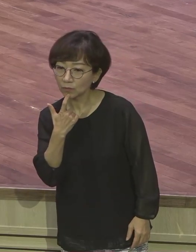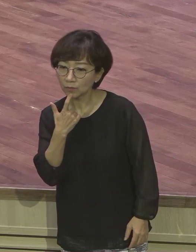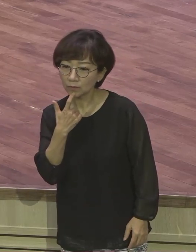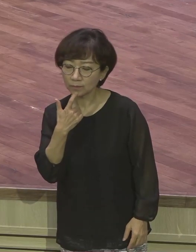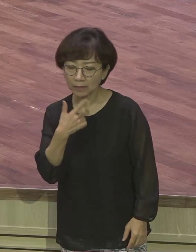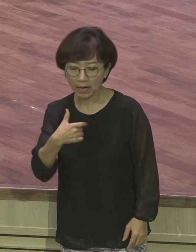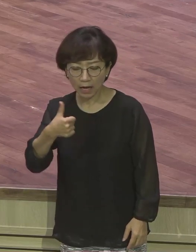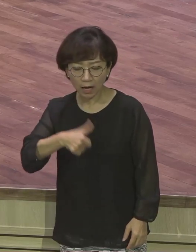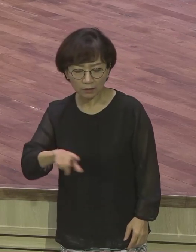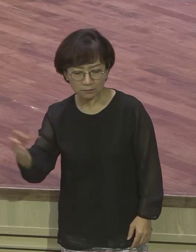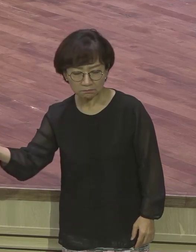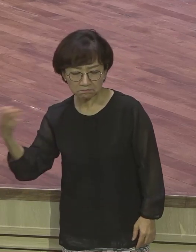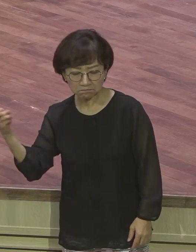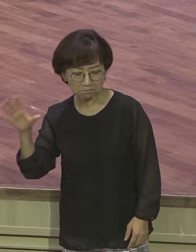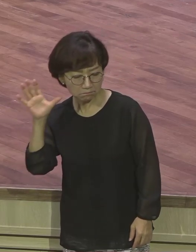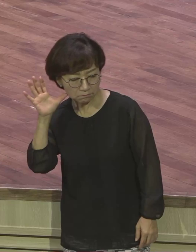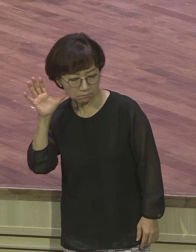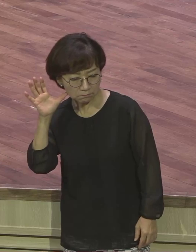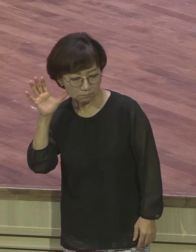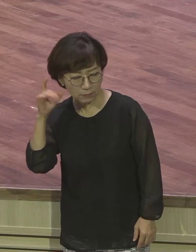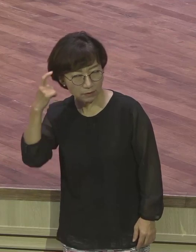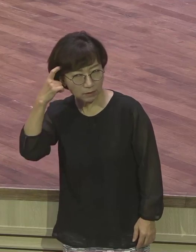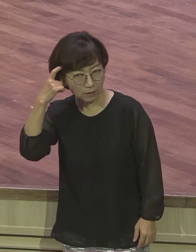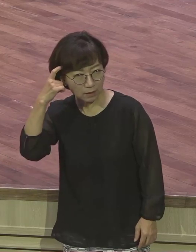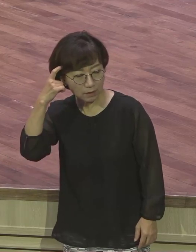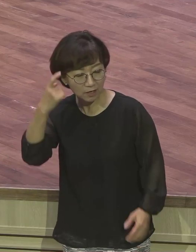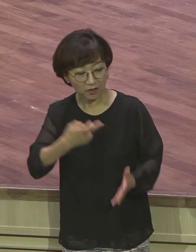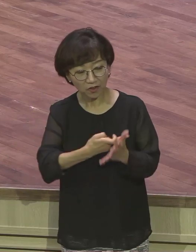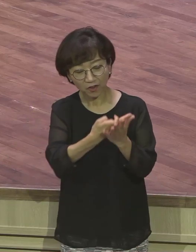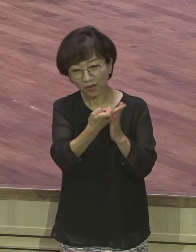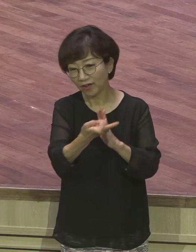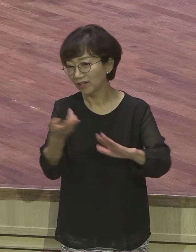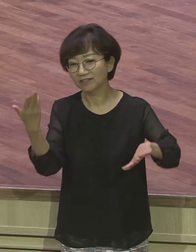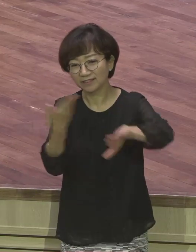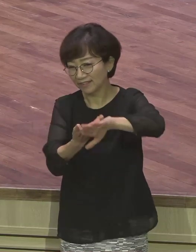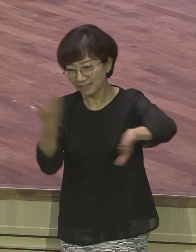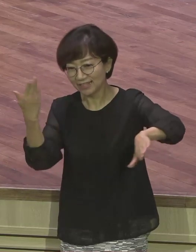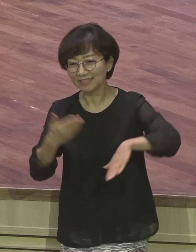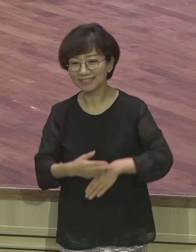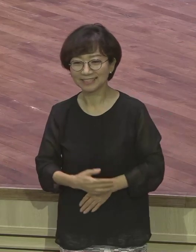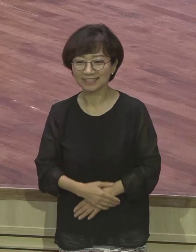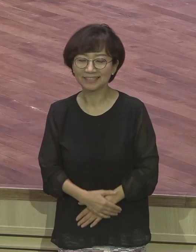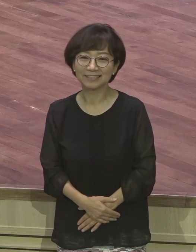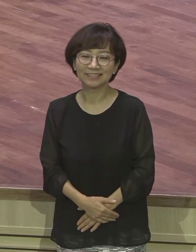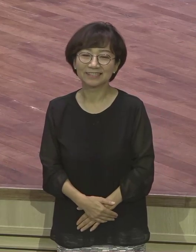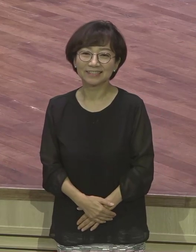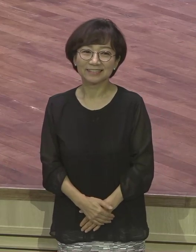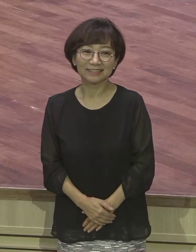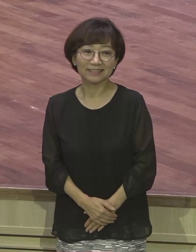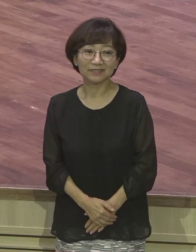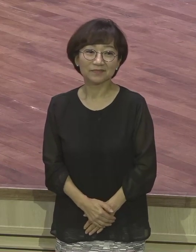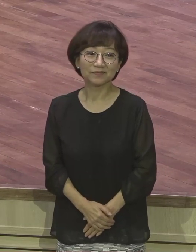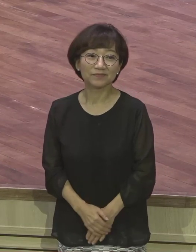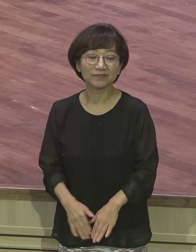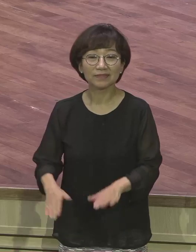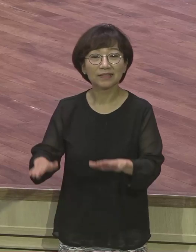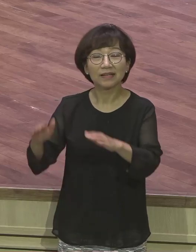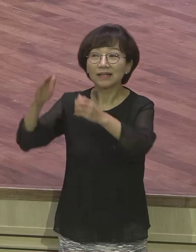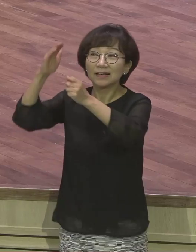달랐어요. 그러면 이 시대에 하나님께서 우리에게 어떻게 꿈을 주시는가 지금도 꿈을 통해서 특별개시를 주실 수